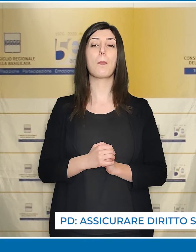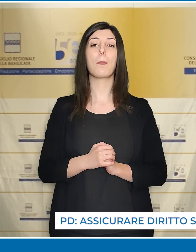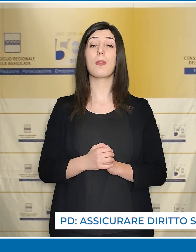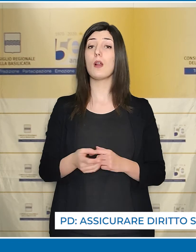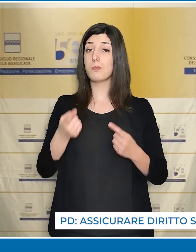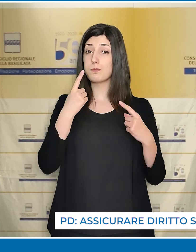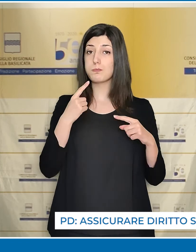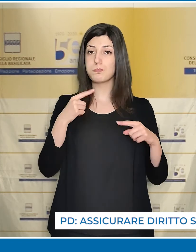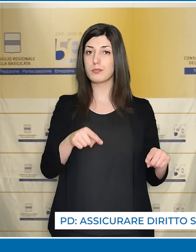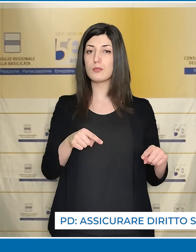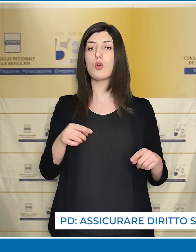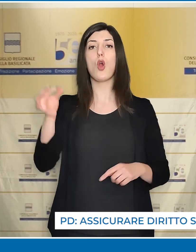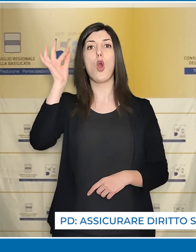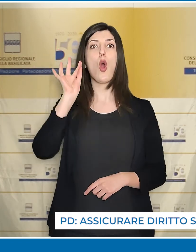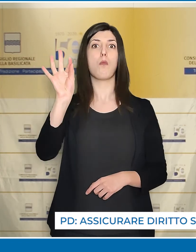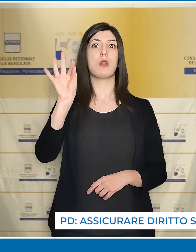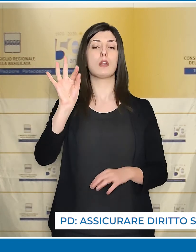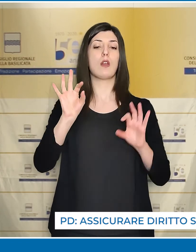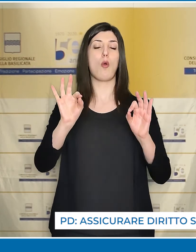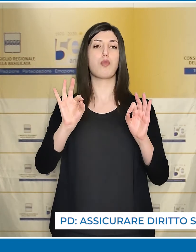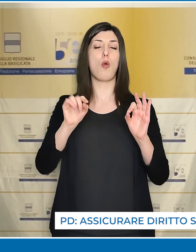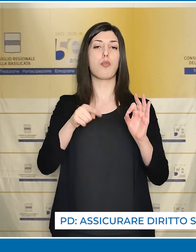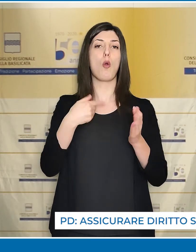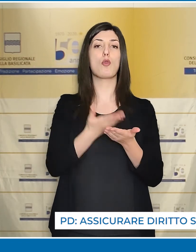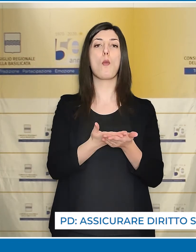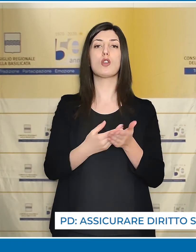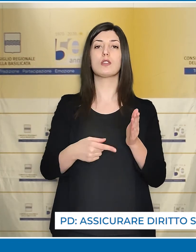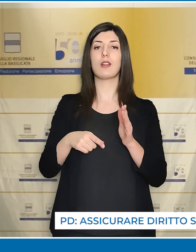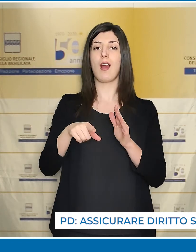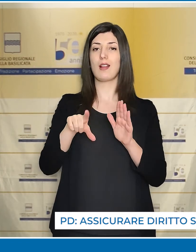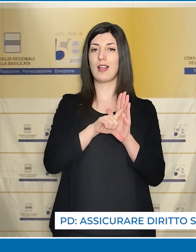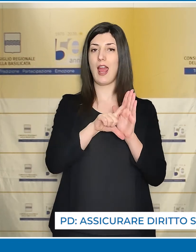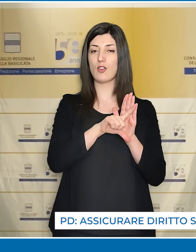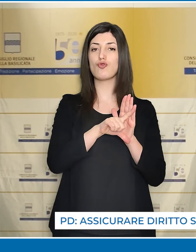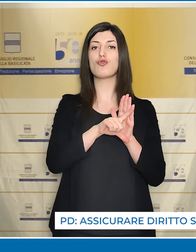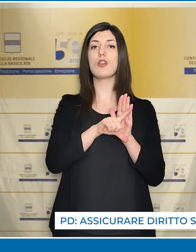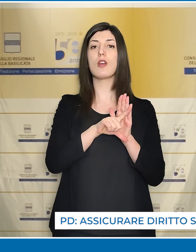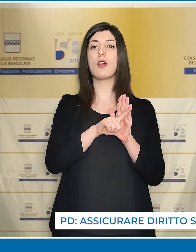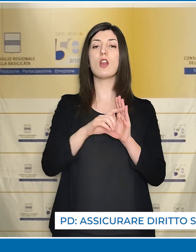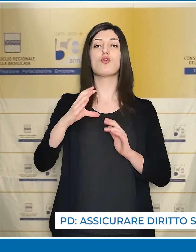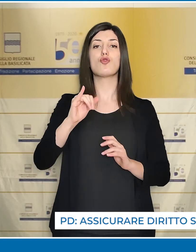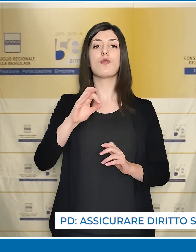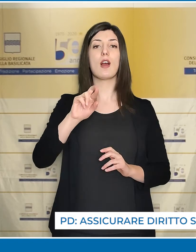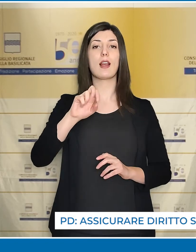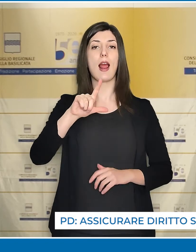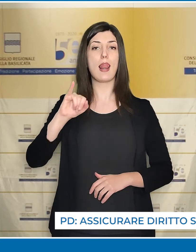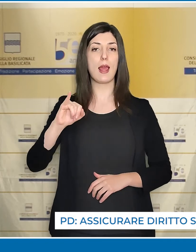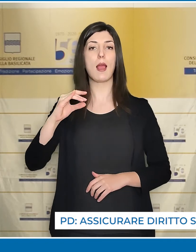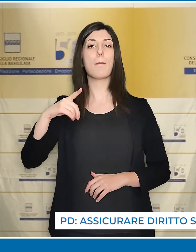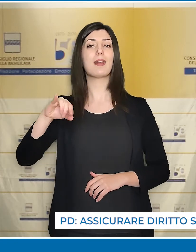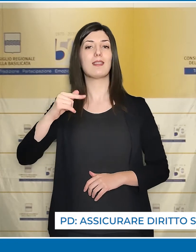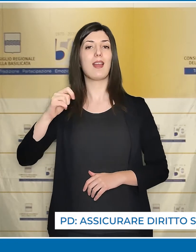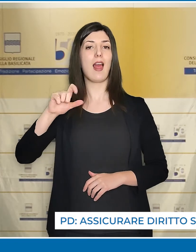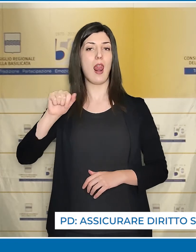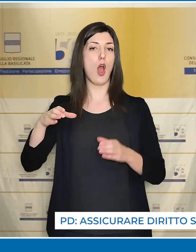territorio regionale. E' questa la finalità della proposta di legge presentata da